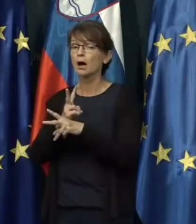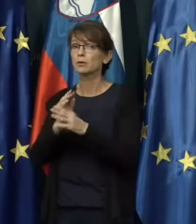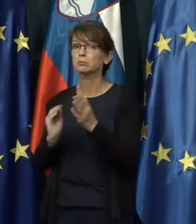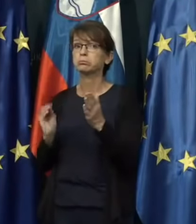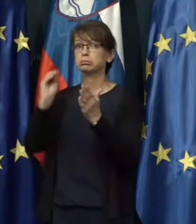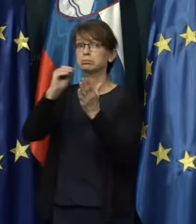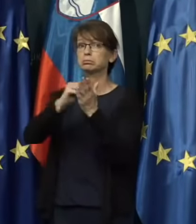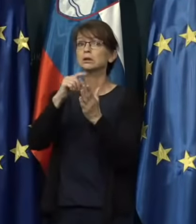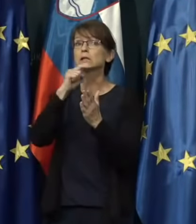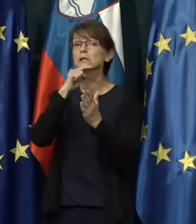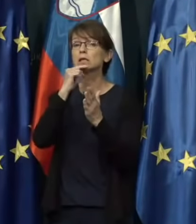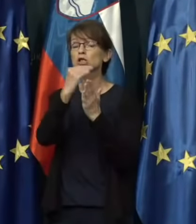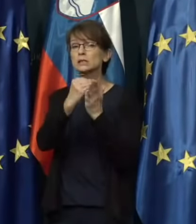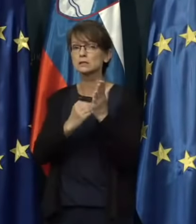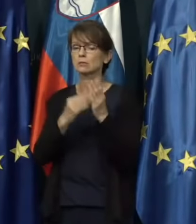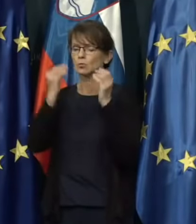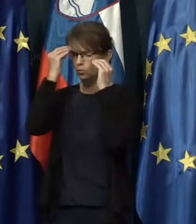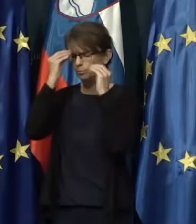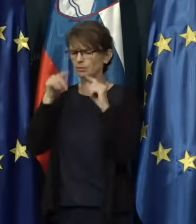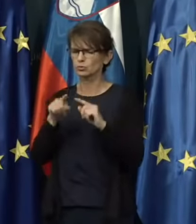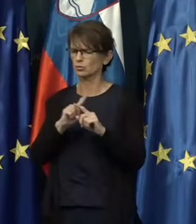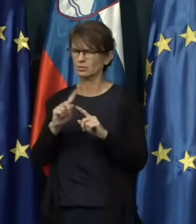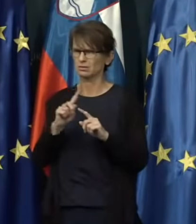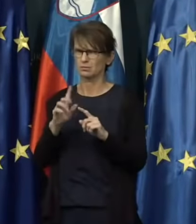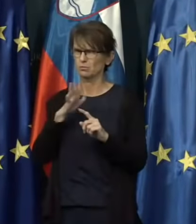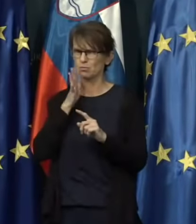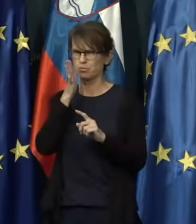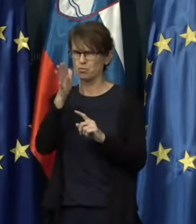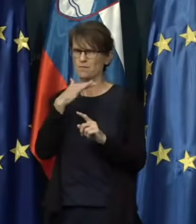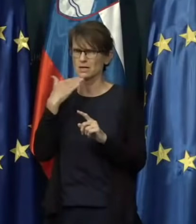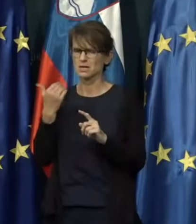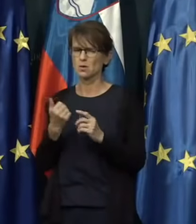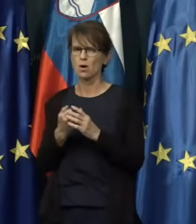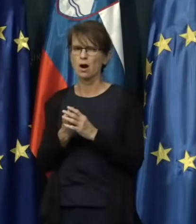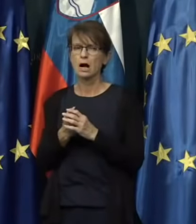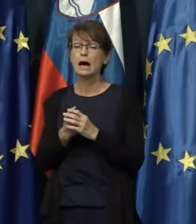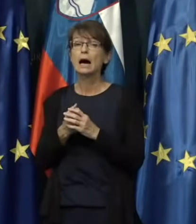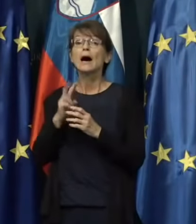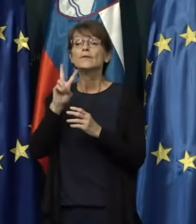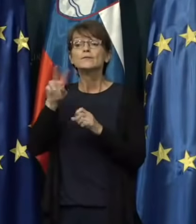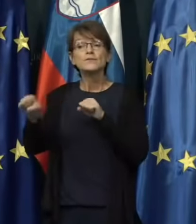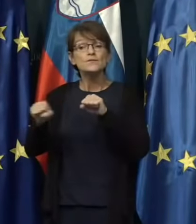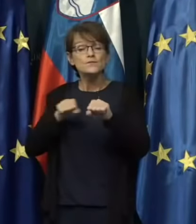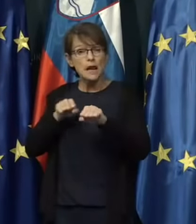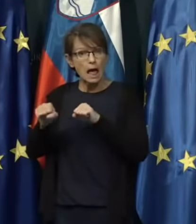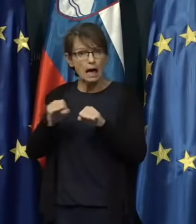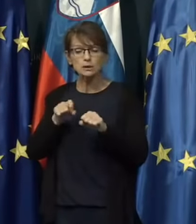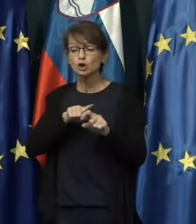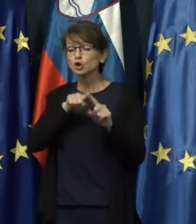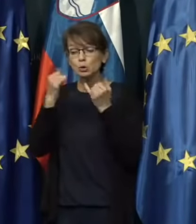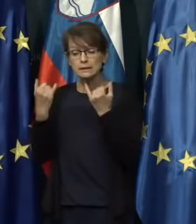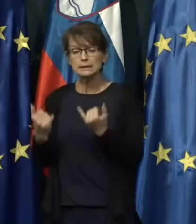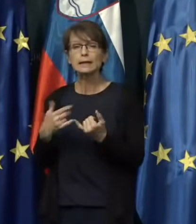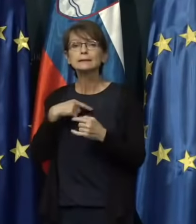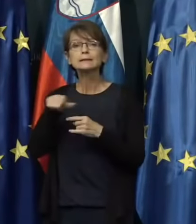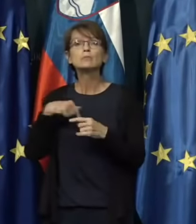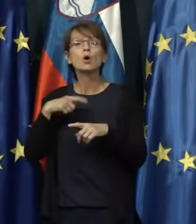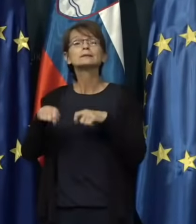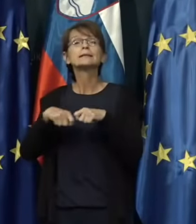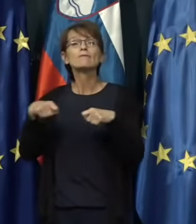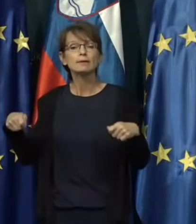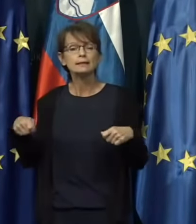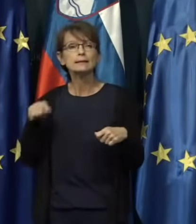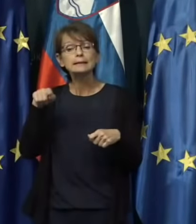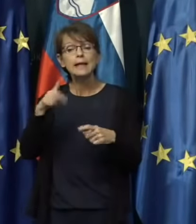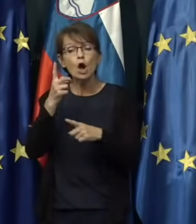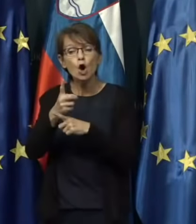se znam, kar upajmo, da bo čim manjkrat, smo v vladi tako kot do zdaj zavezani, da bomo